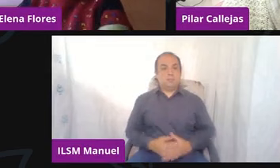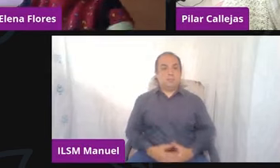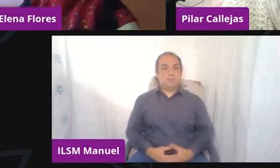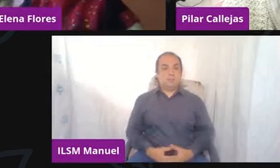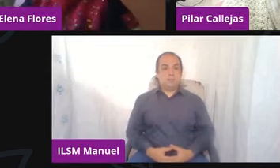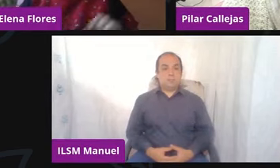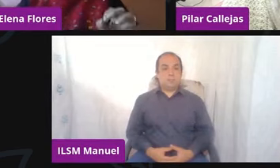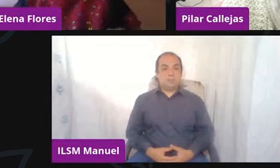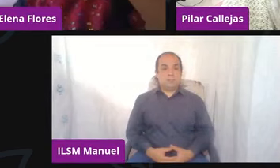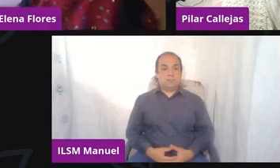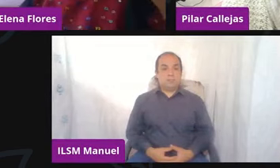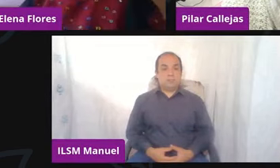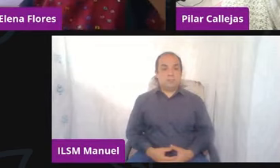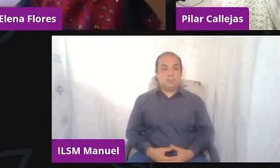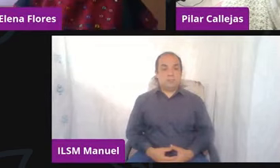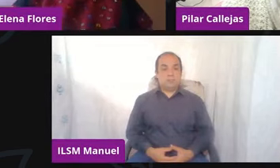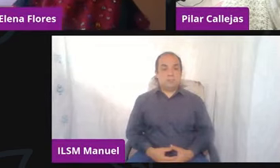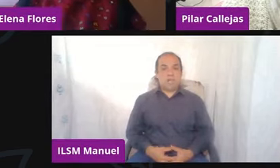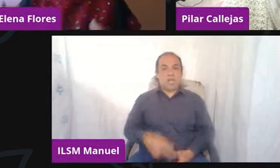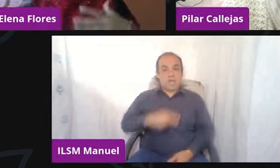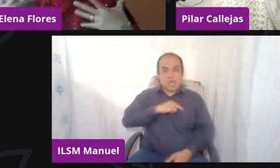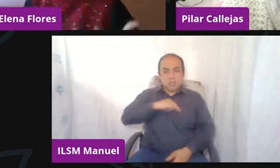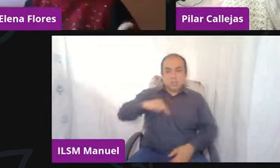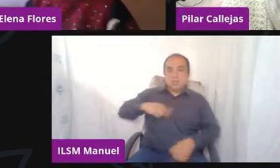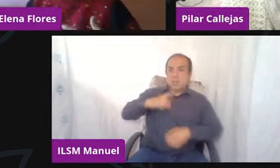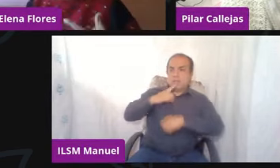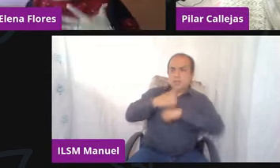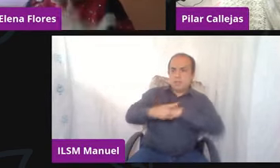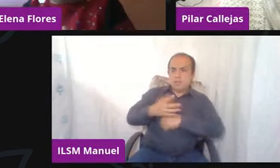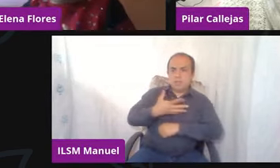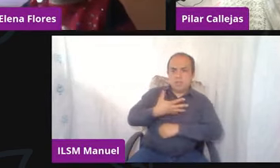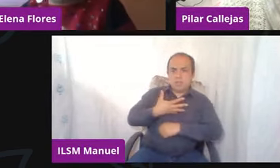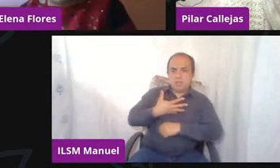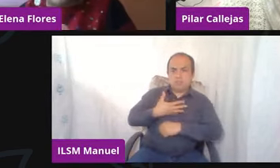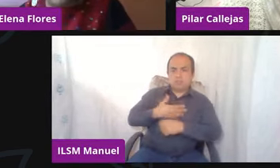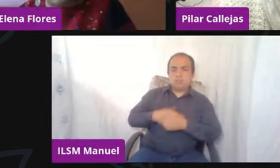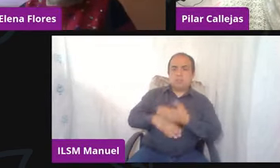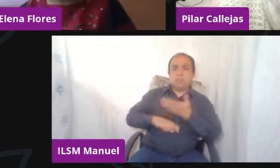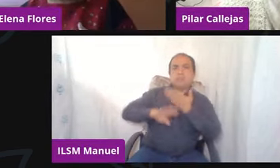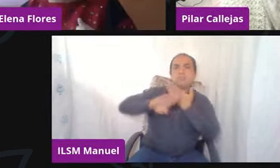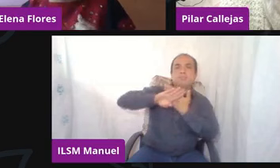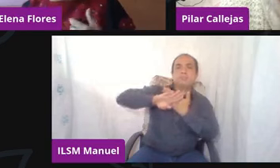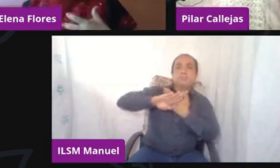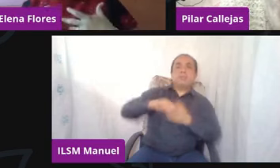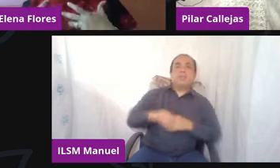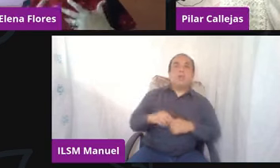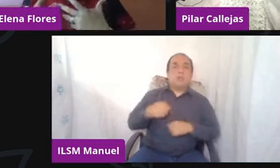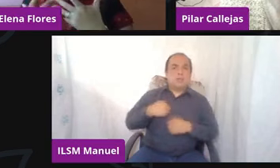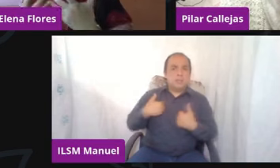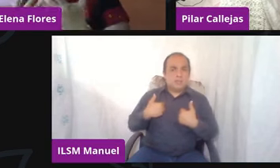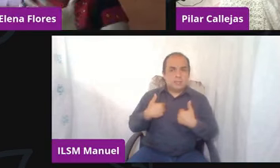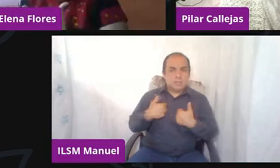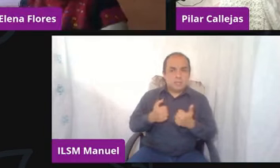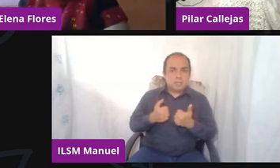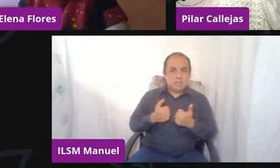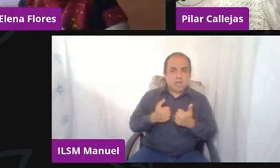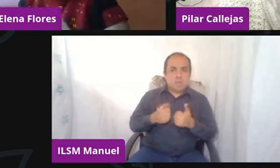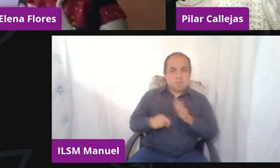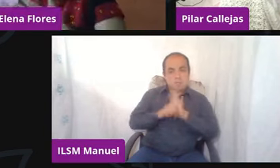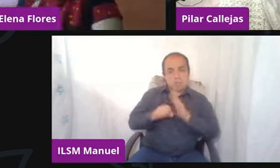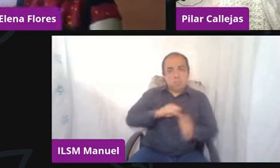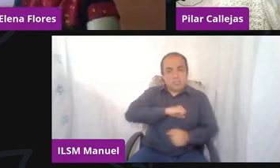Y por hacernos daño entenderíamos también, por ejemplo, el descuido en nuestra salud o estas